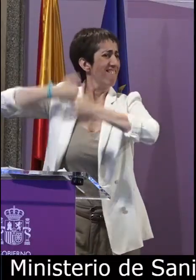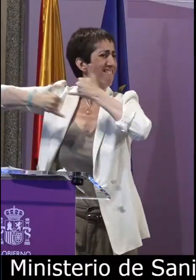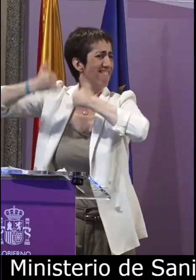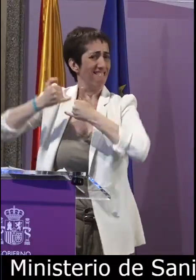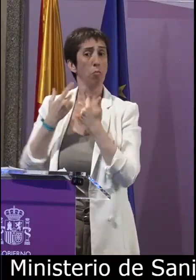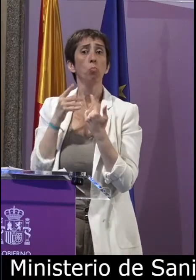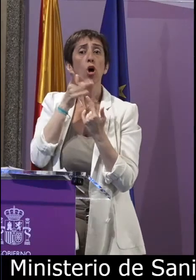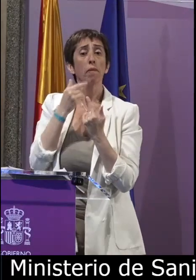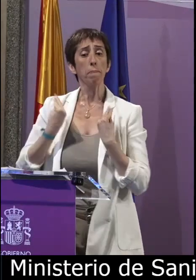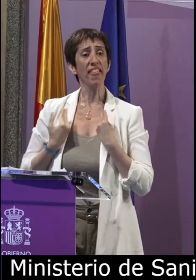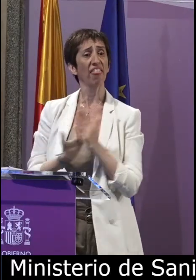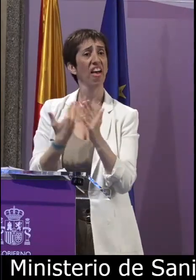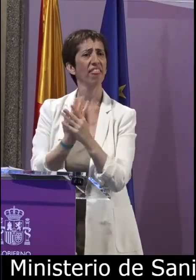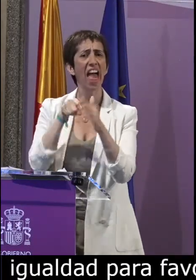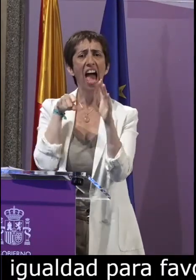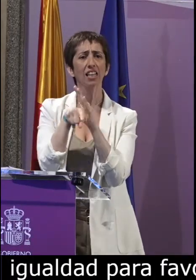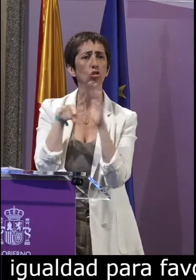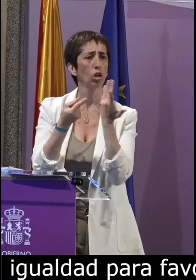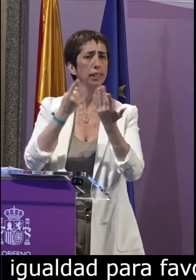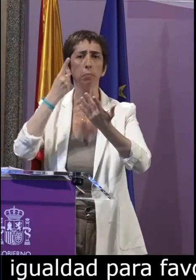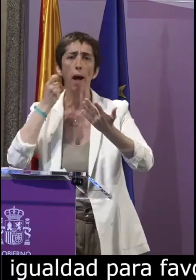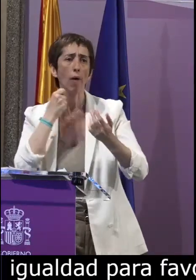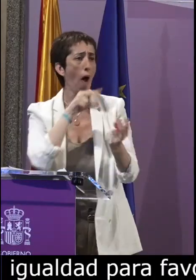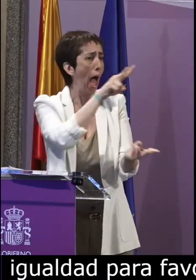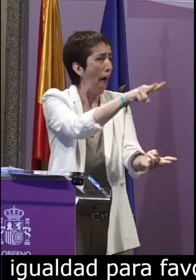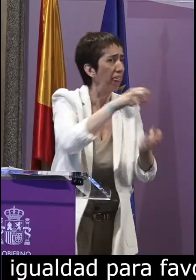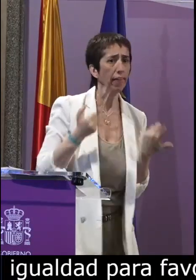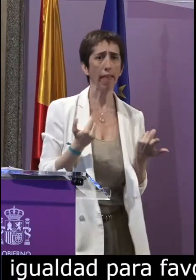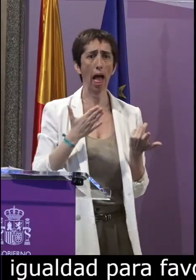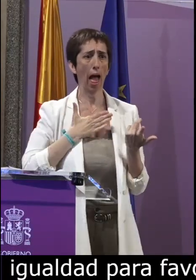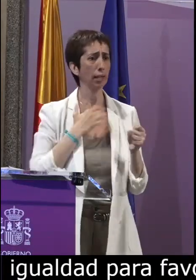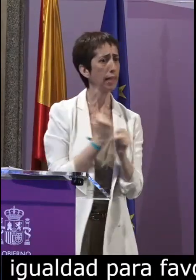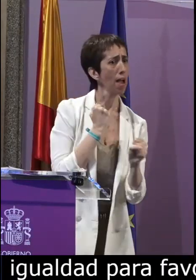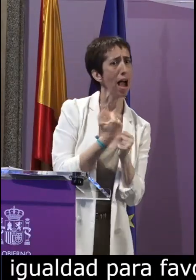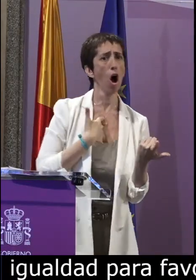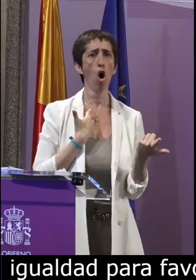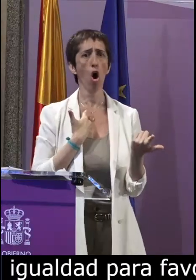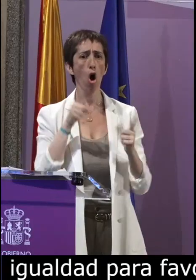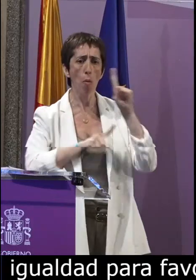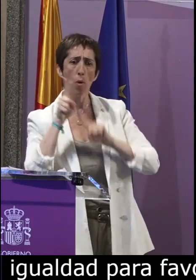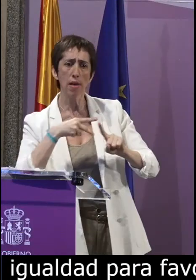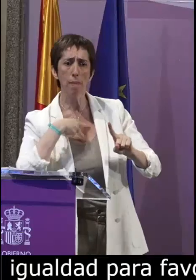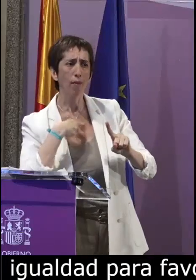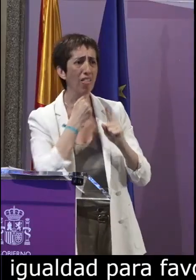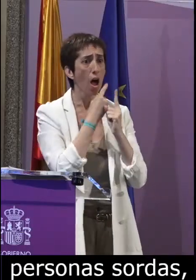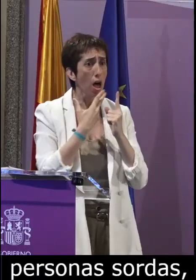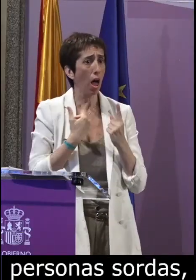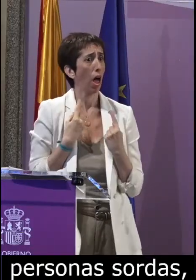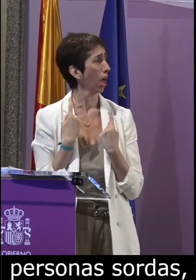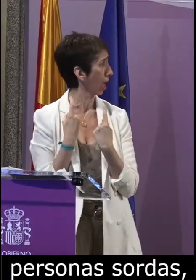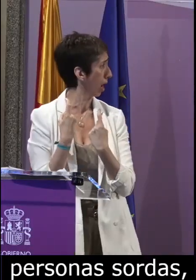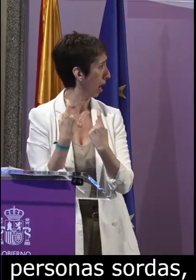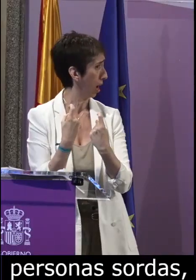llamadas de personas sordas que en su vida a día necesitan hacer gestiones cotidianas llamar a